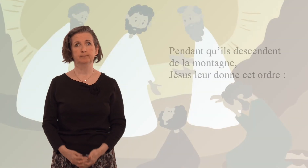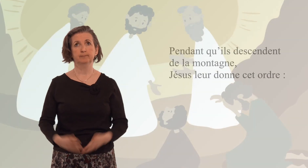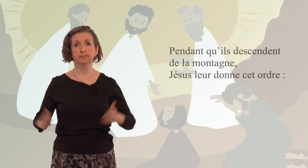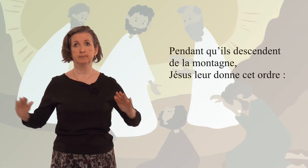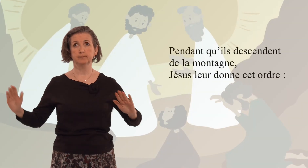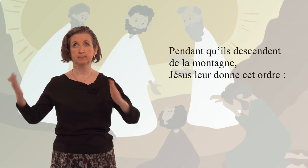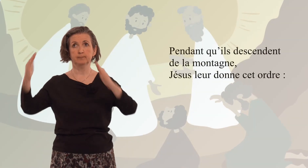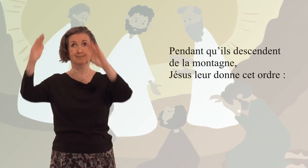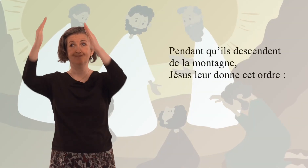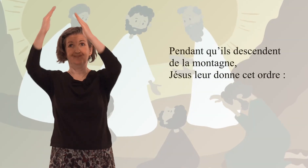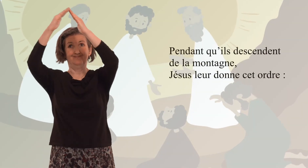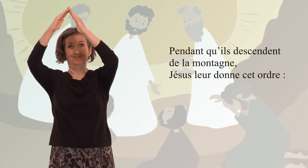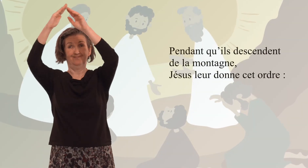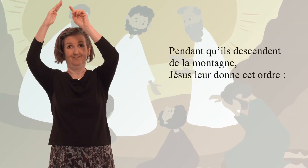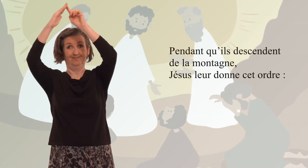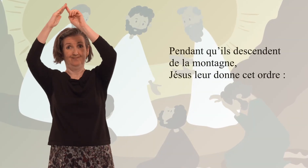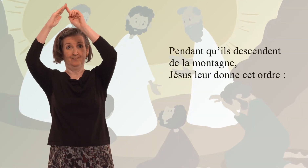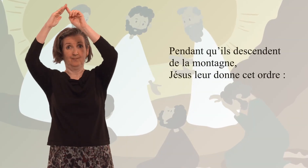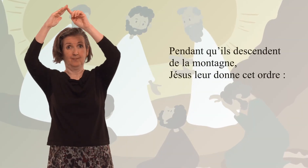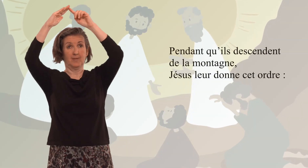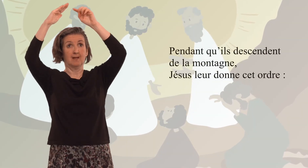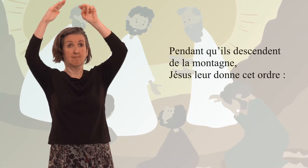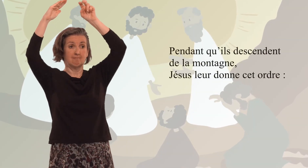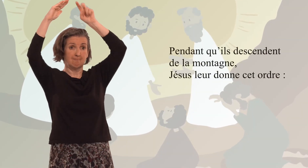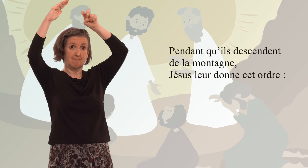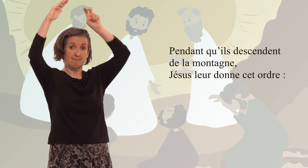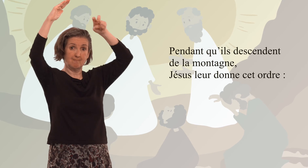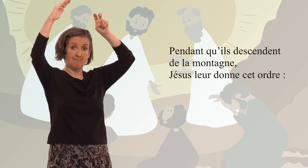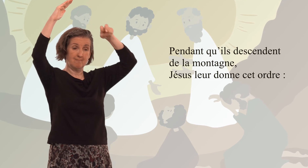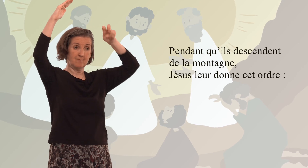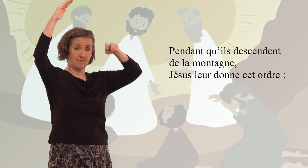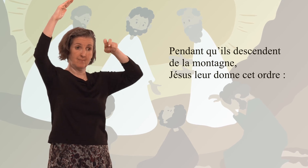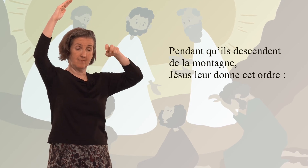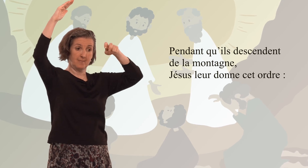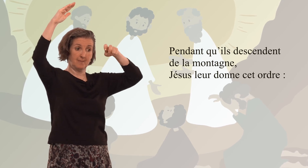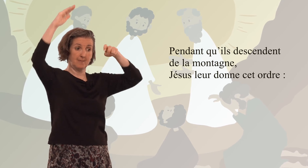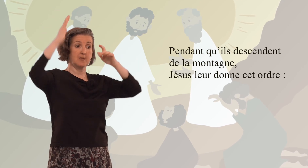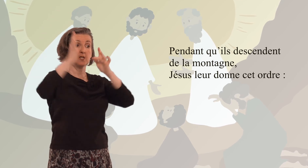Pendant qu'ils descendent de la montagne, Jésus leur donne cet ordre «